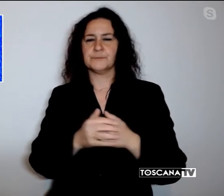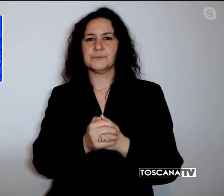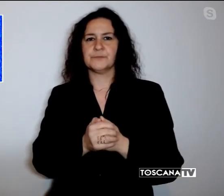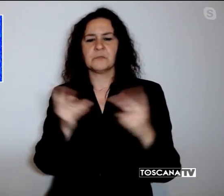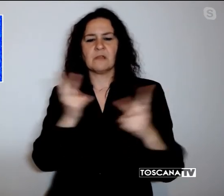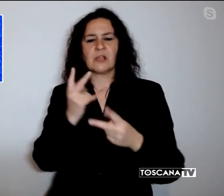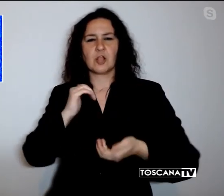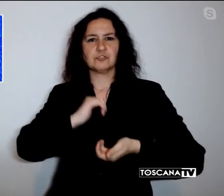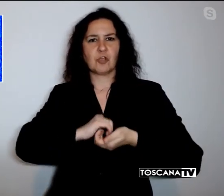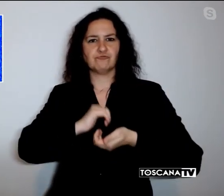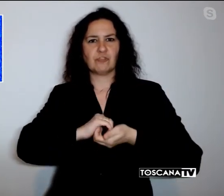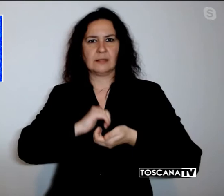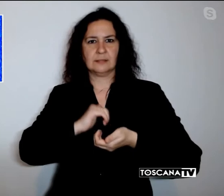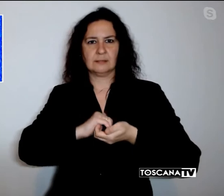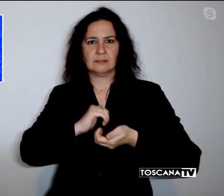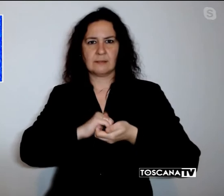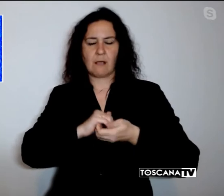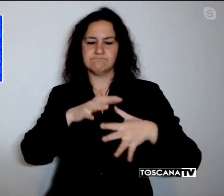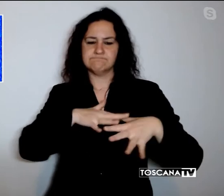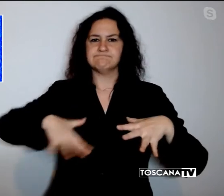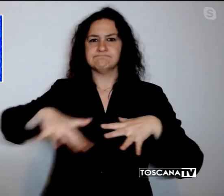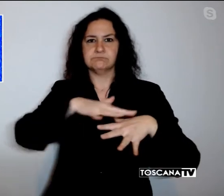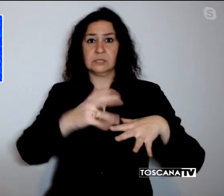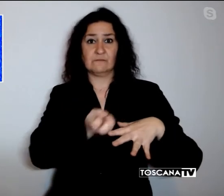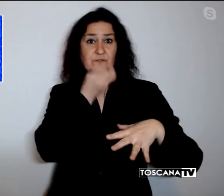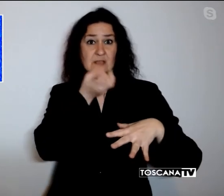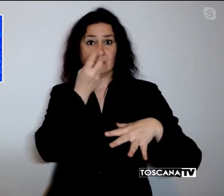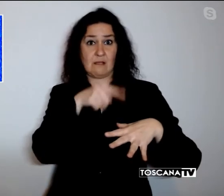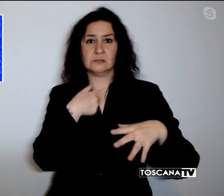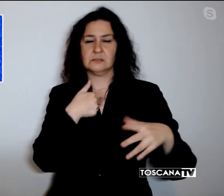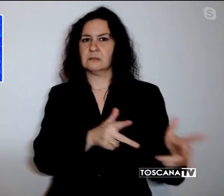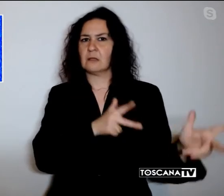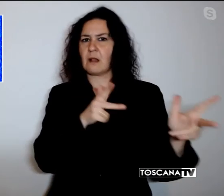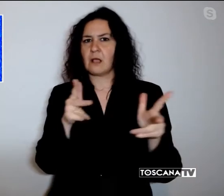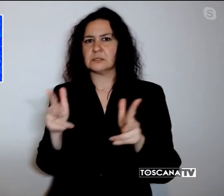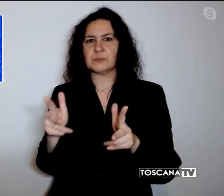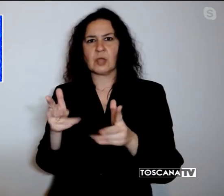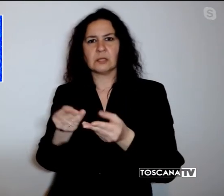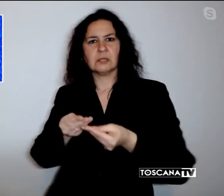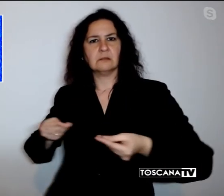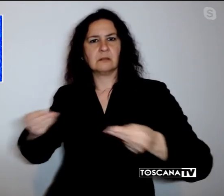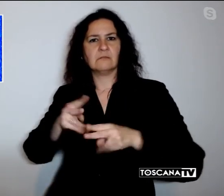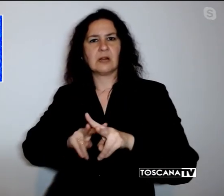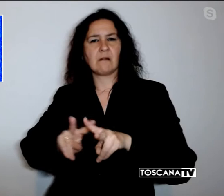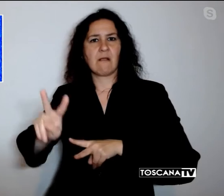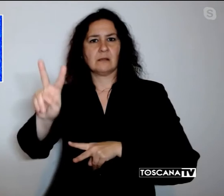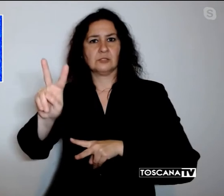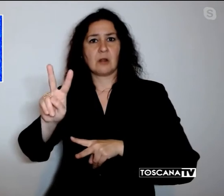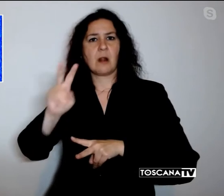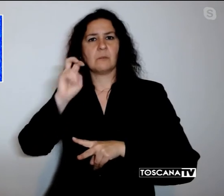'Interland fiorentino che effettuava trasporti sul territorio nazionale e all'estero,